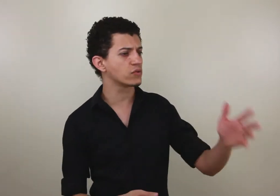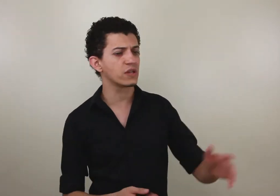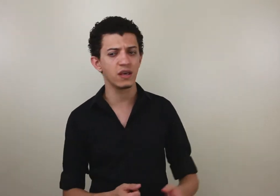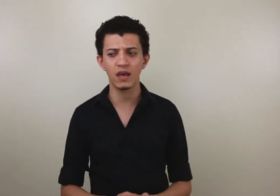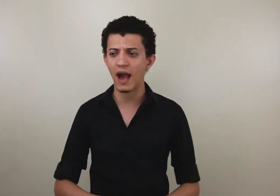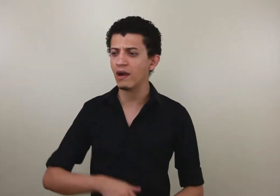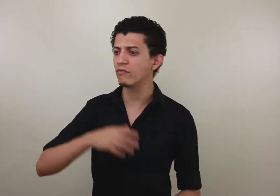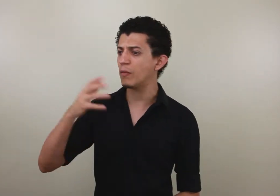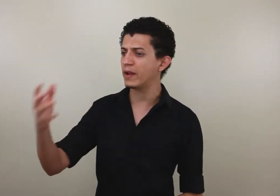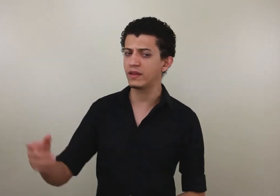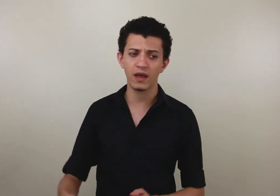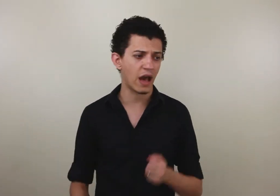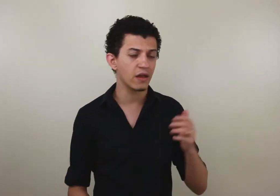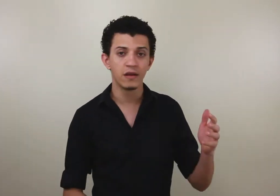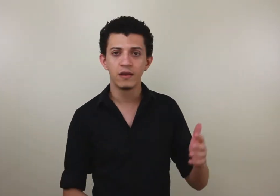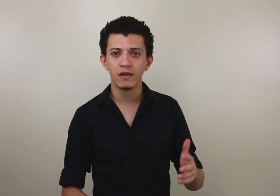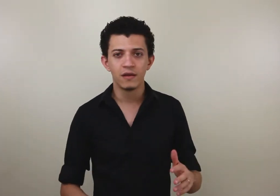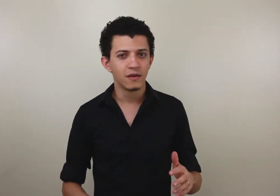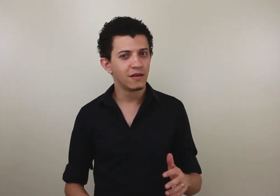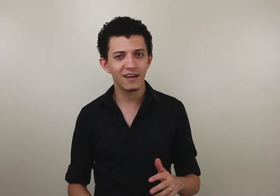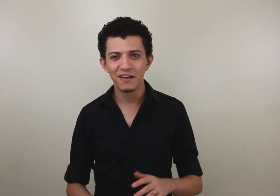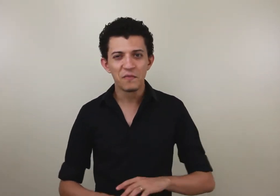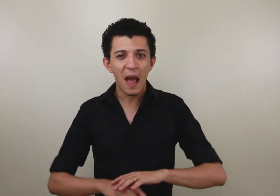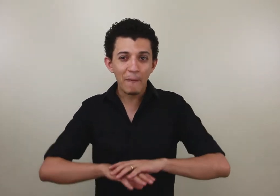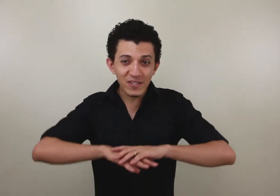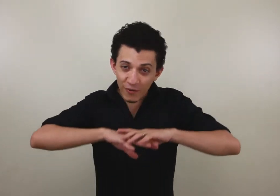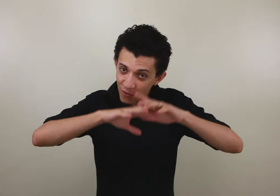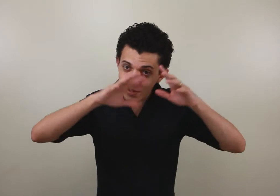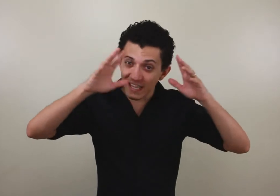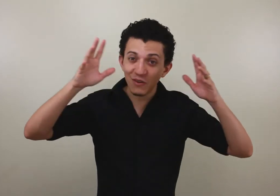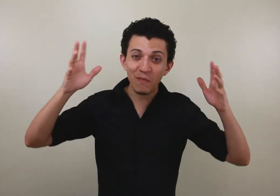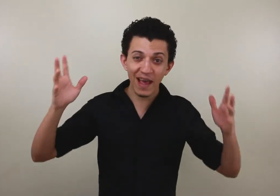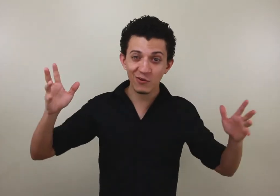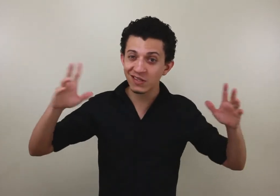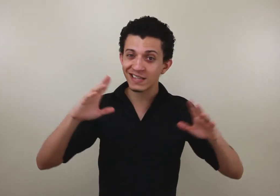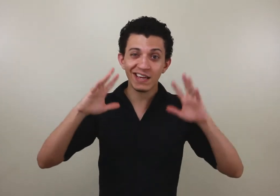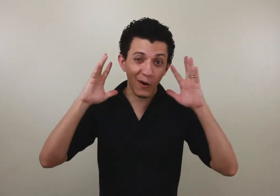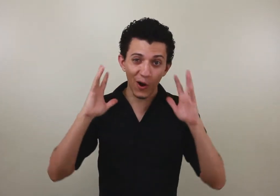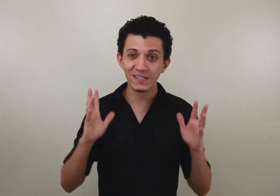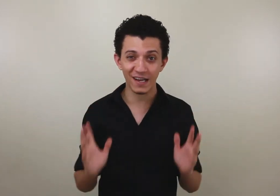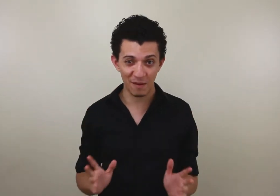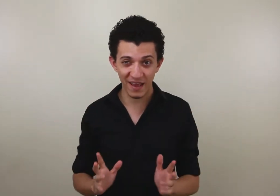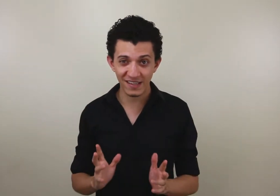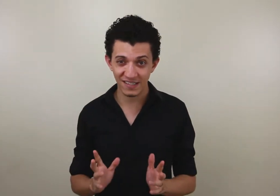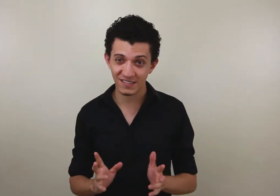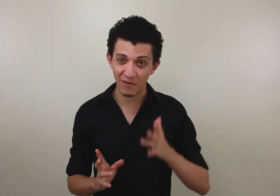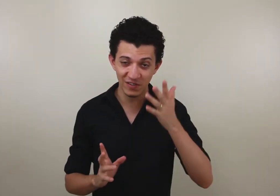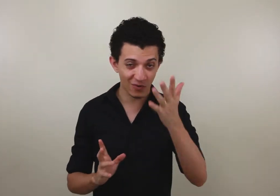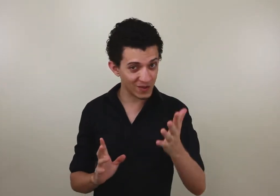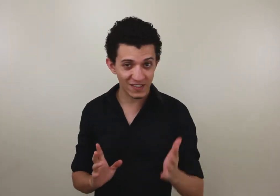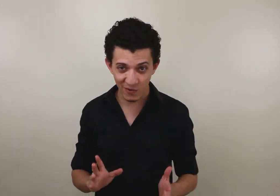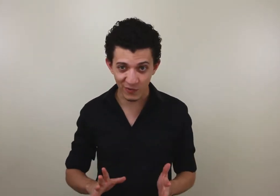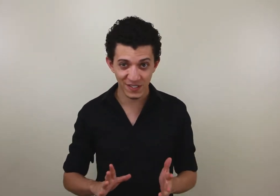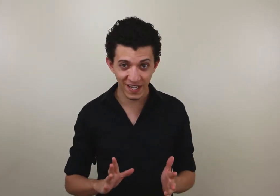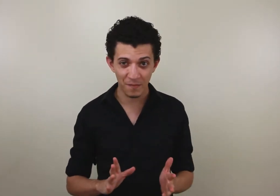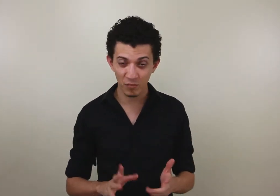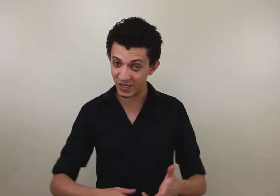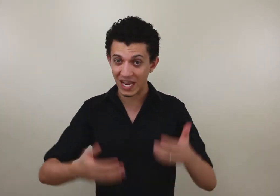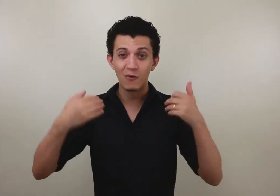conseguir? Ah, eu não vou aprender? A pessoa fica com tanto medo, com tanta neurose na cabeça, isso talvez aconteça com você, que já